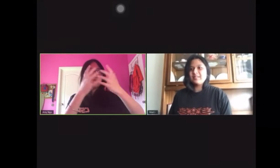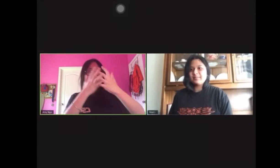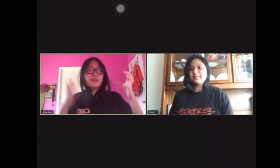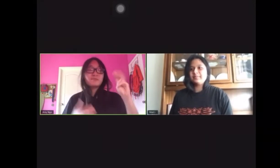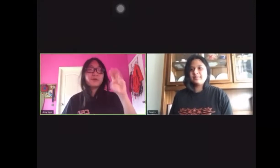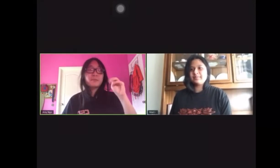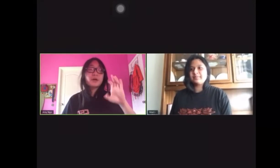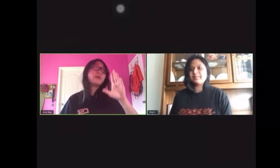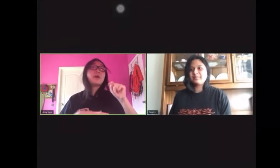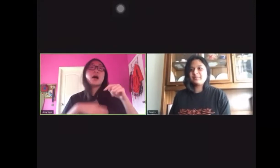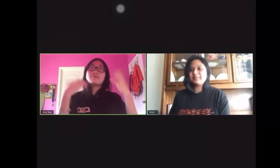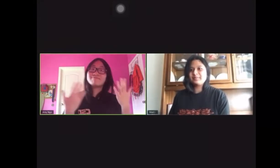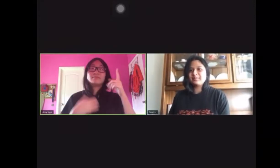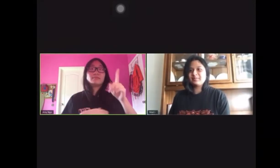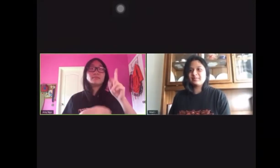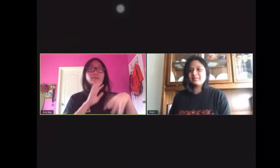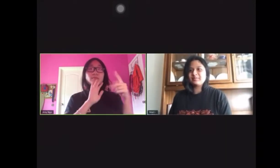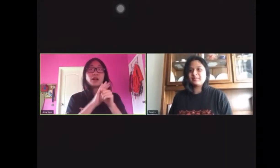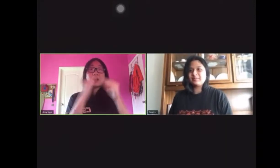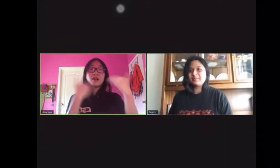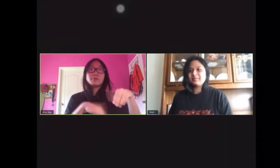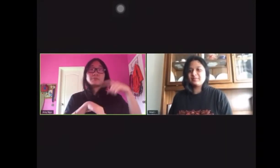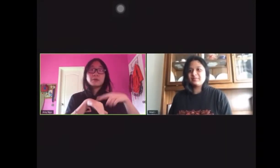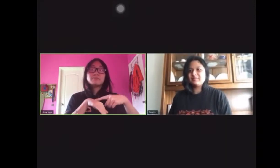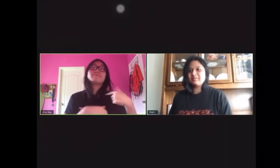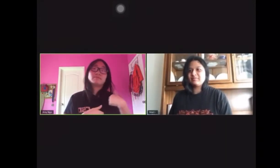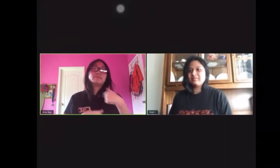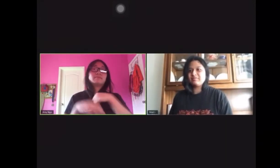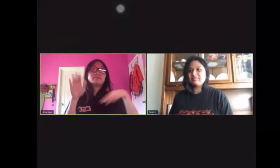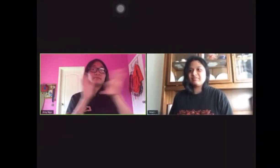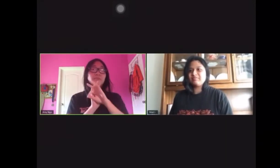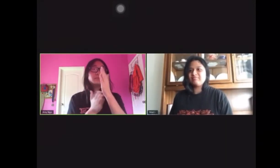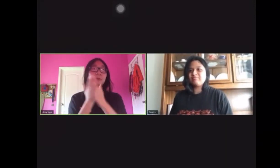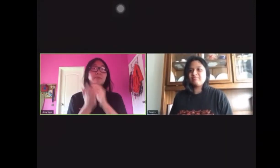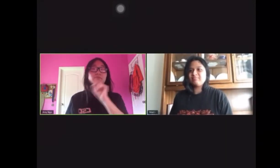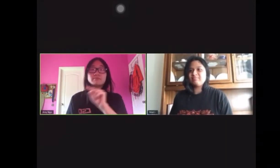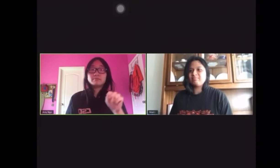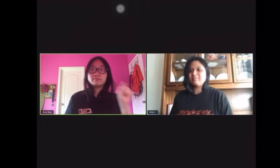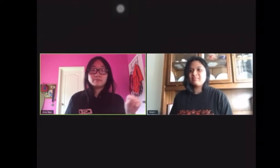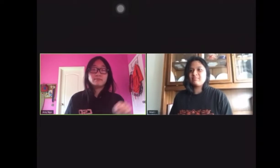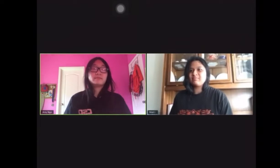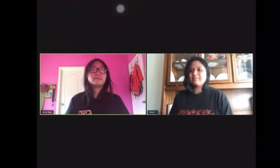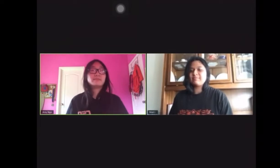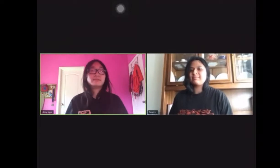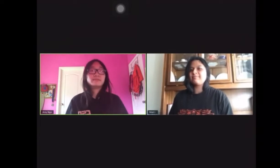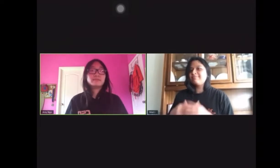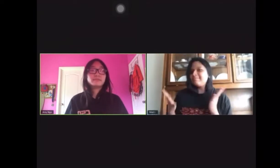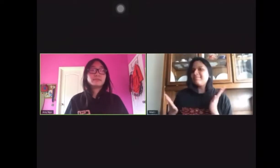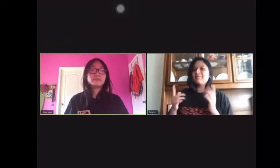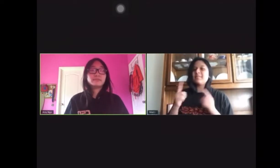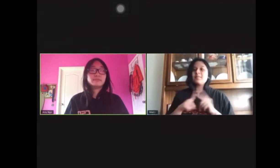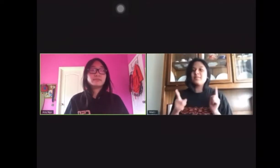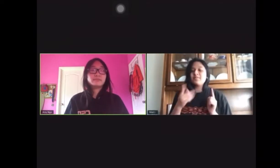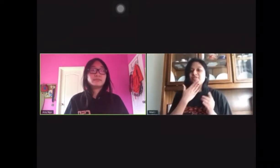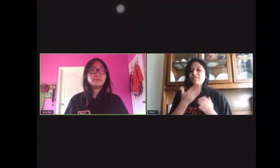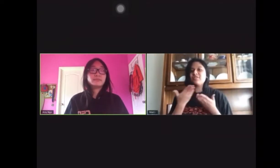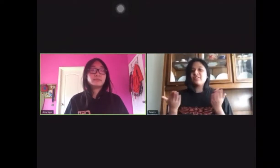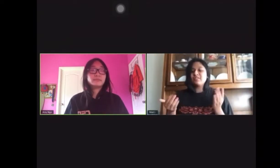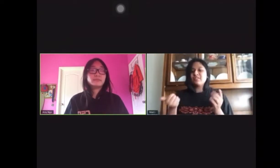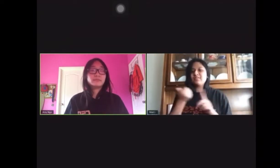tiempo del video tiene límites. Los memes son sobre el personal del libro anual, uno para cada